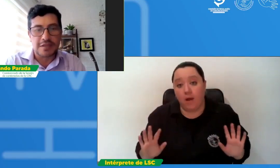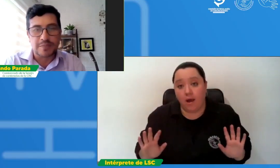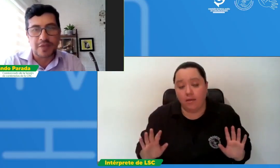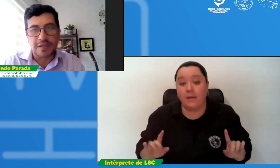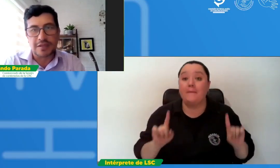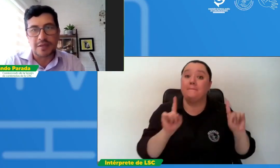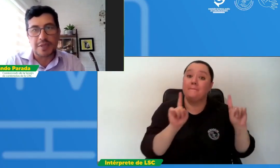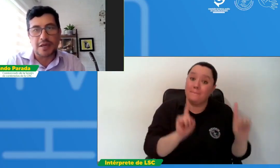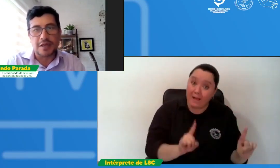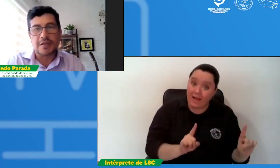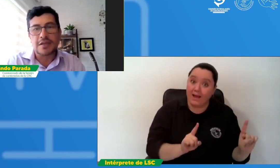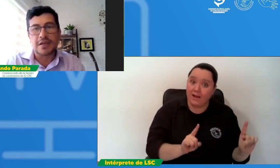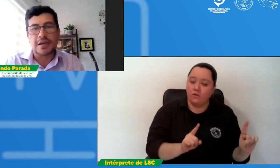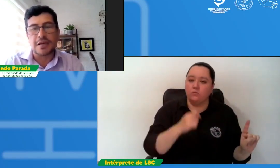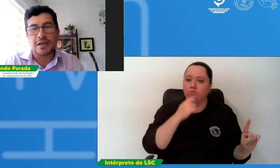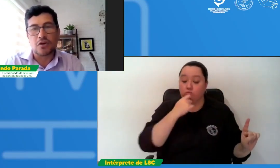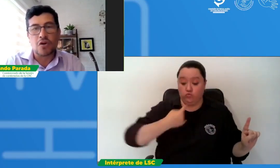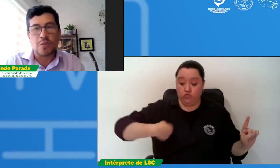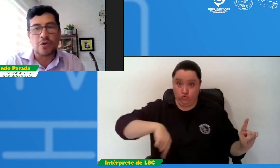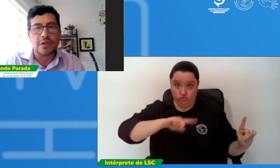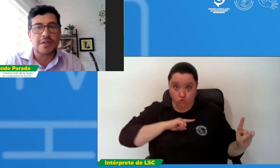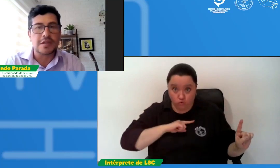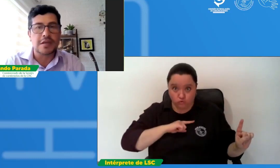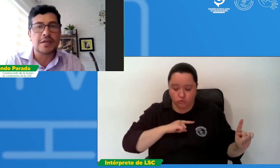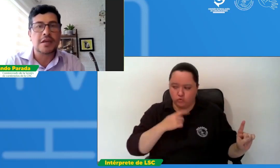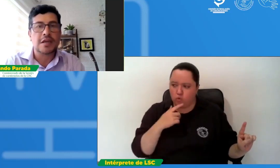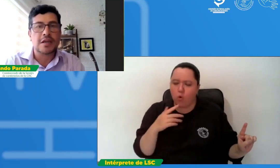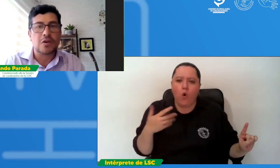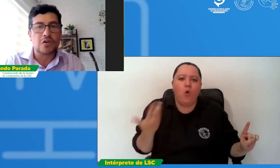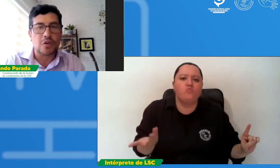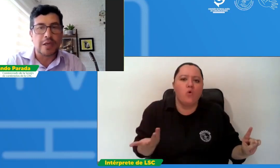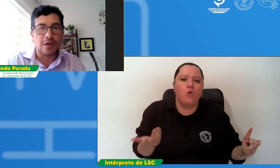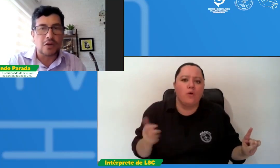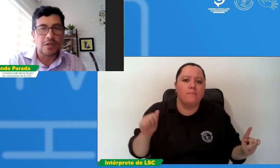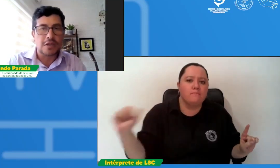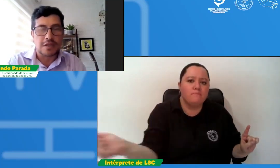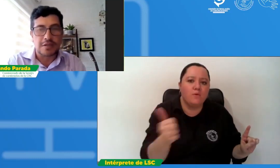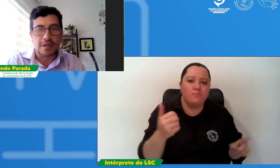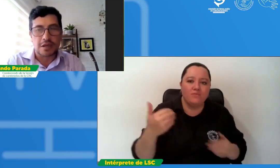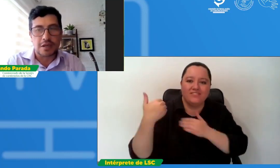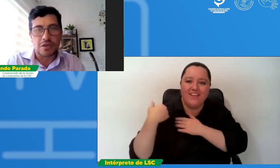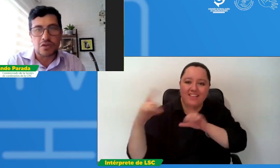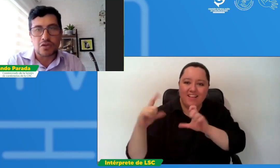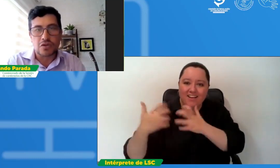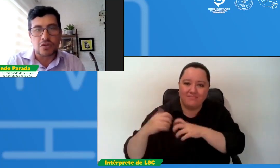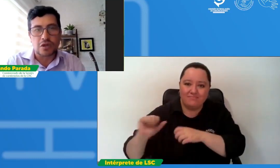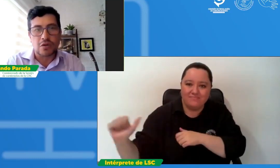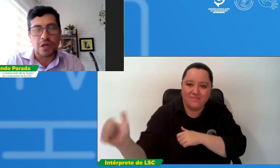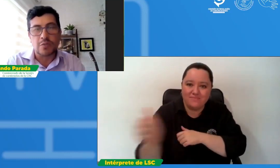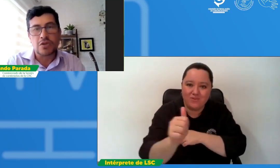determinar cómo deciden los operadores que es a quienes nosotros regulamos